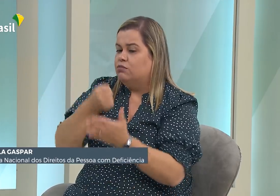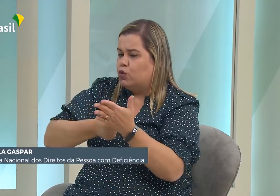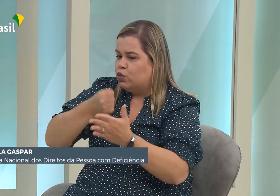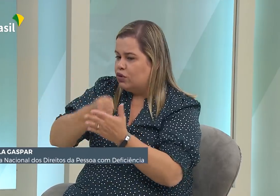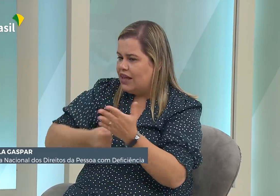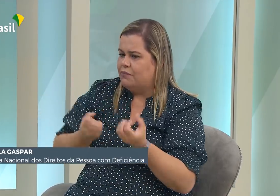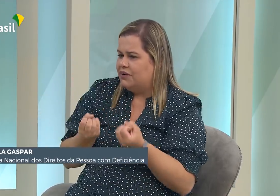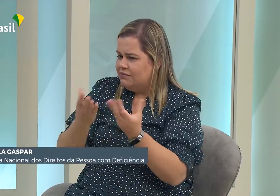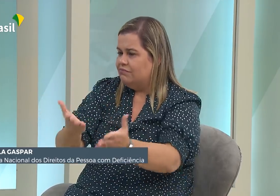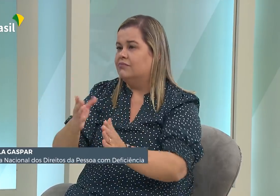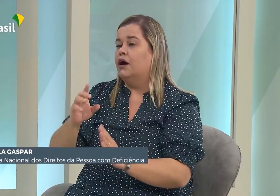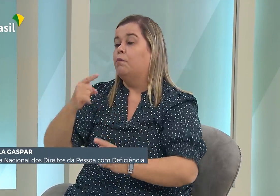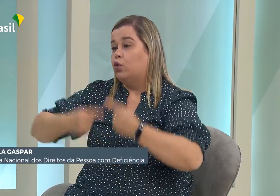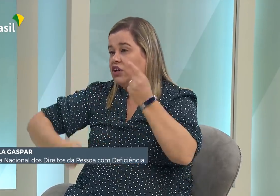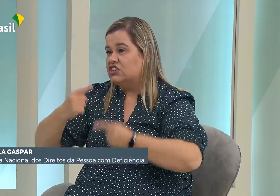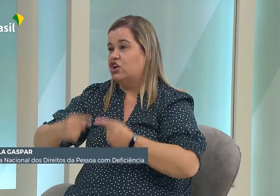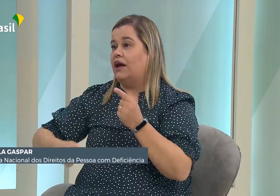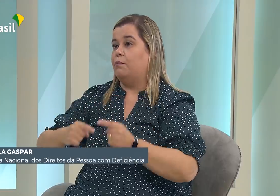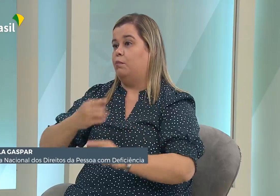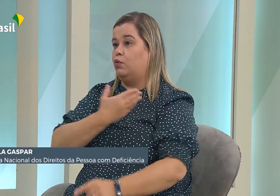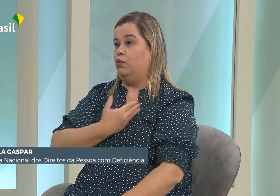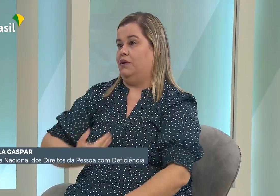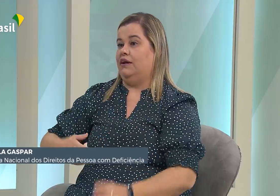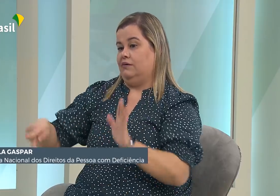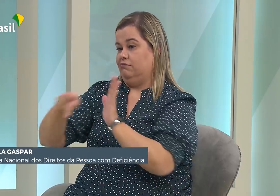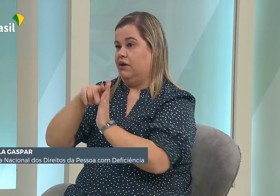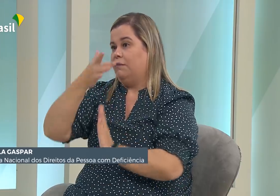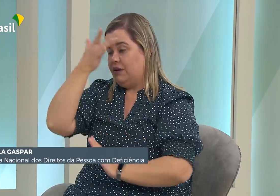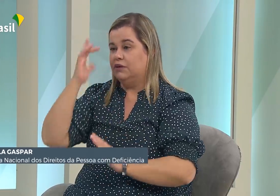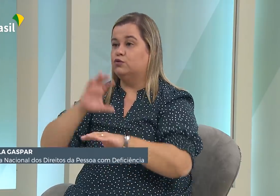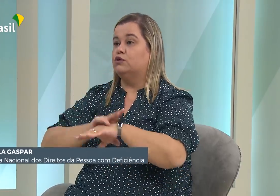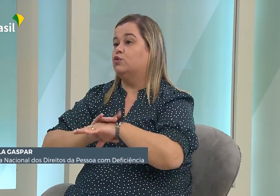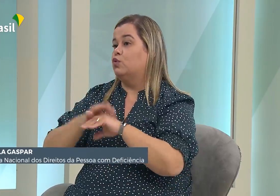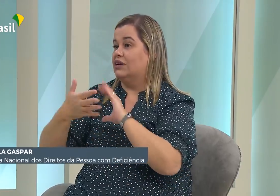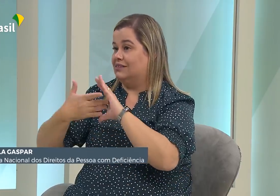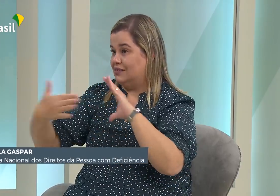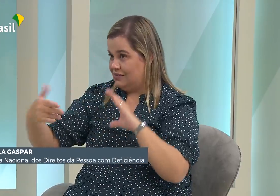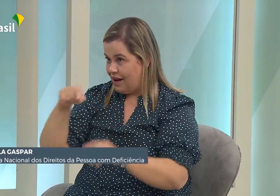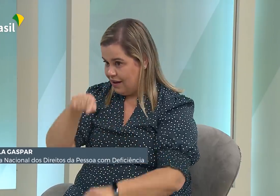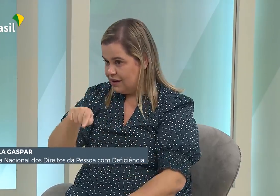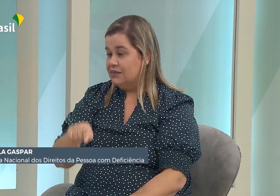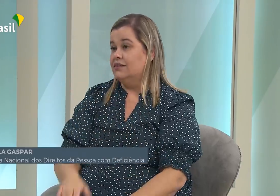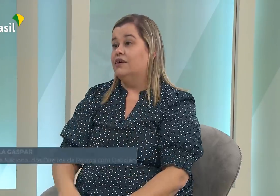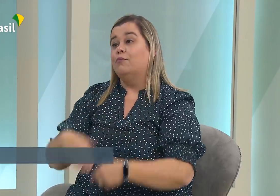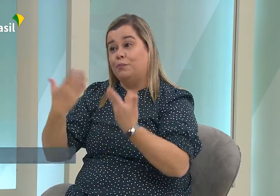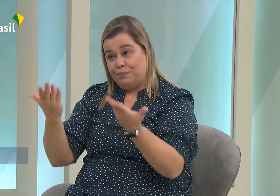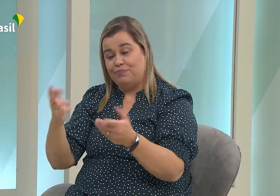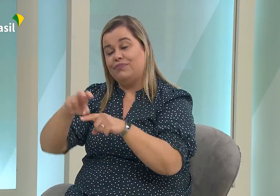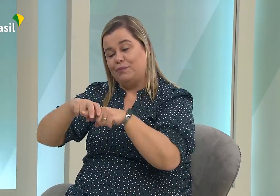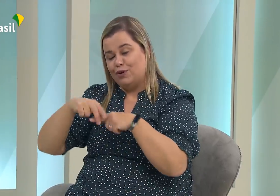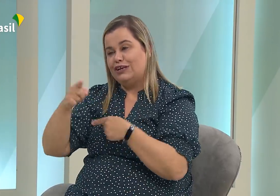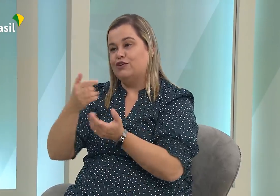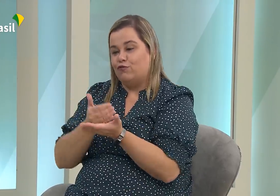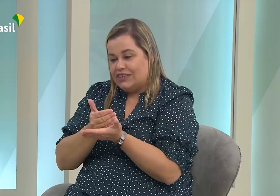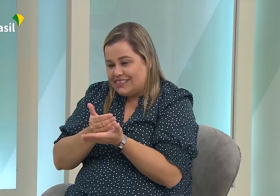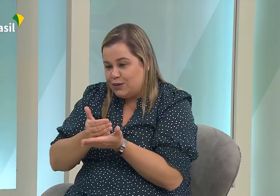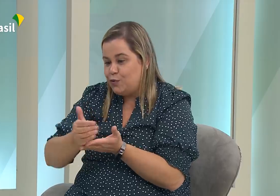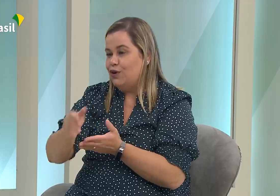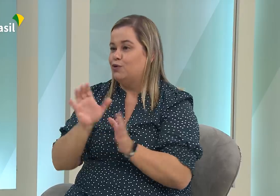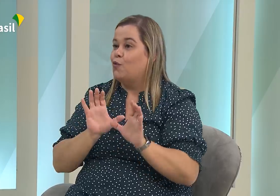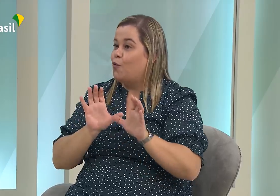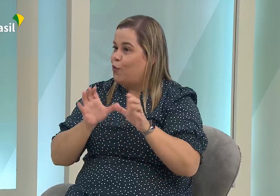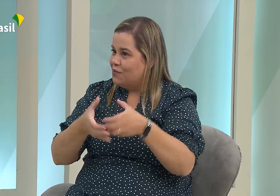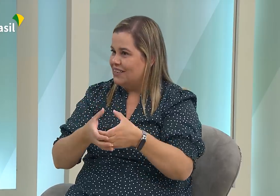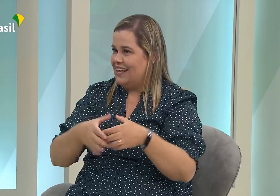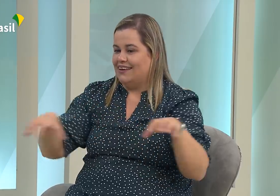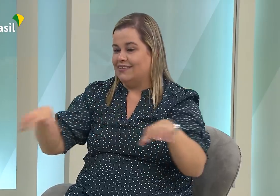uma nova coordenação. E por que isso? Porque precisamos de políticas públicas voltadas para as pessoas com doenças raras. Elas também